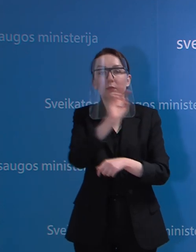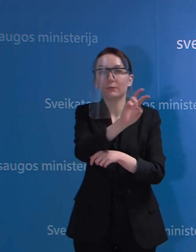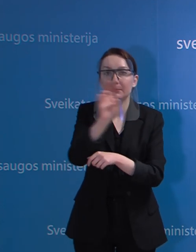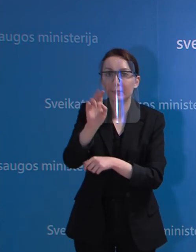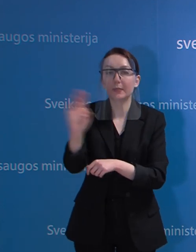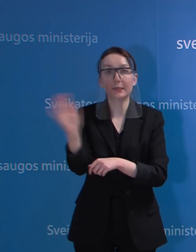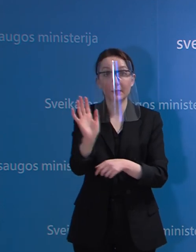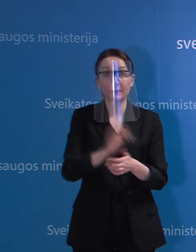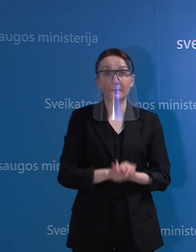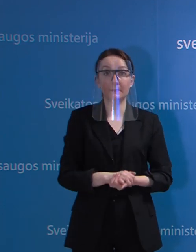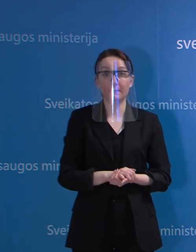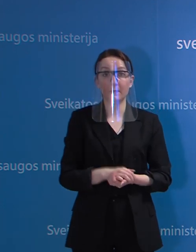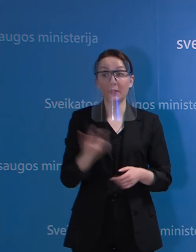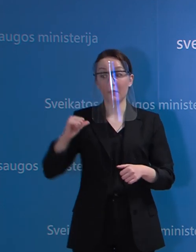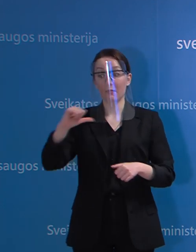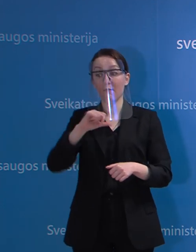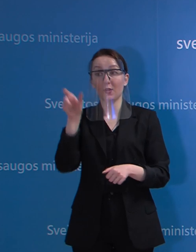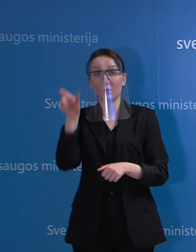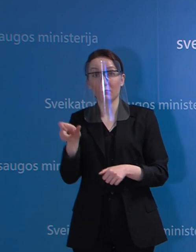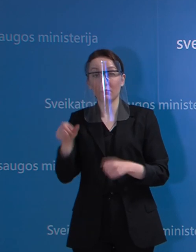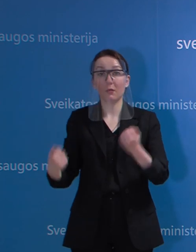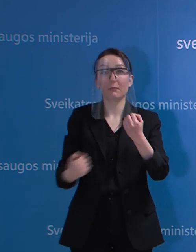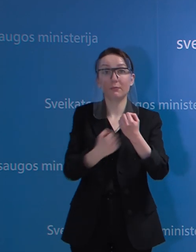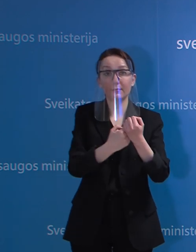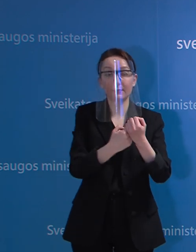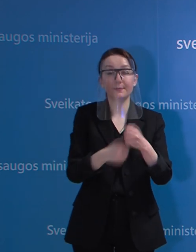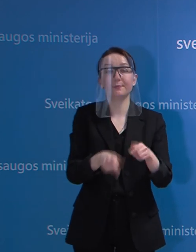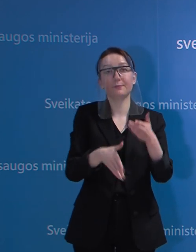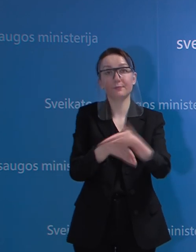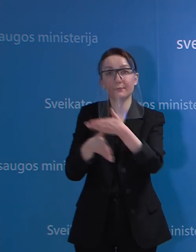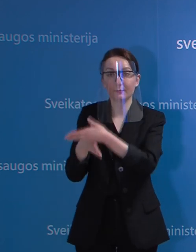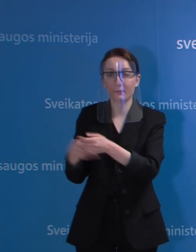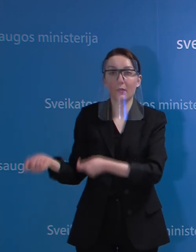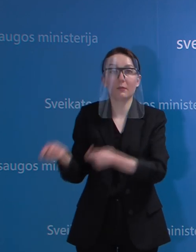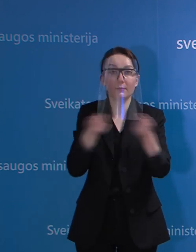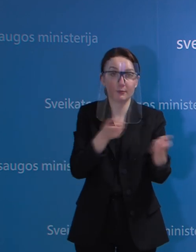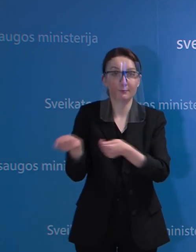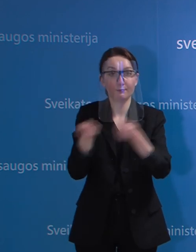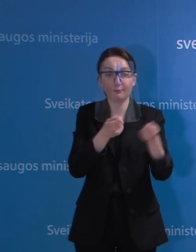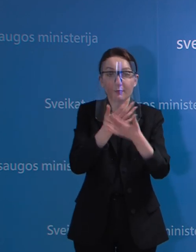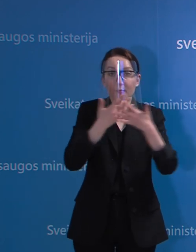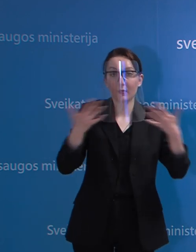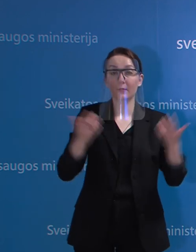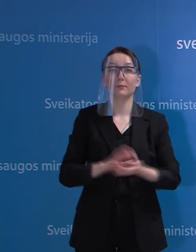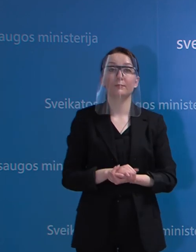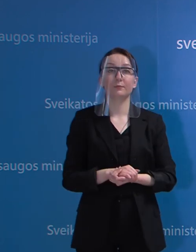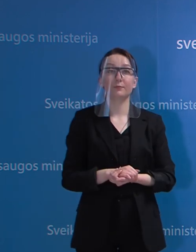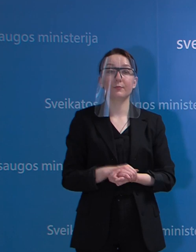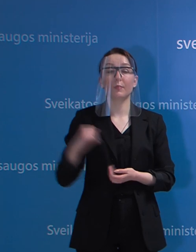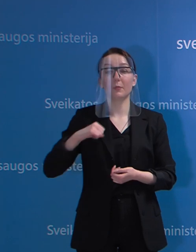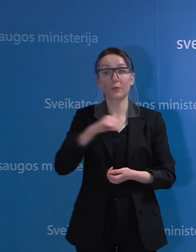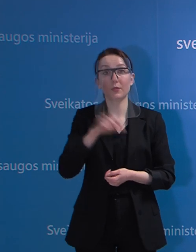įsigyti vaistų. Tai savanoriai padeda tą padaryti, padeda pristatyti tokius produktus ir